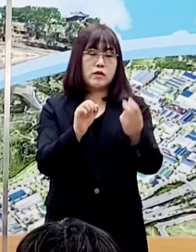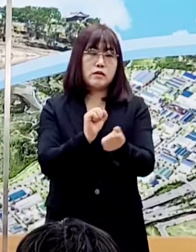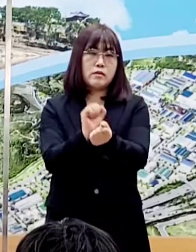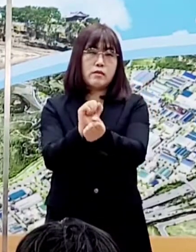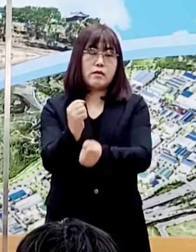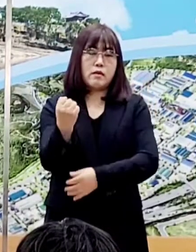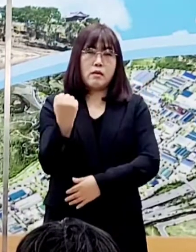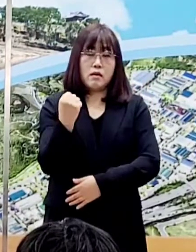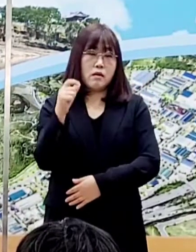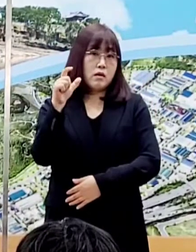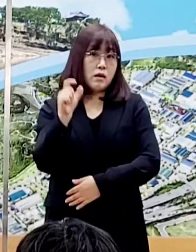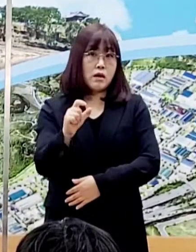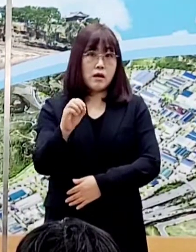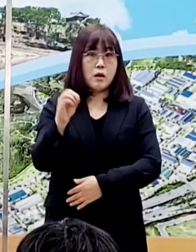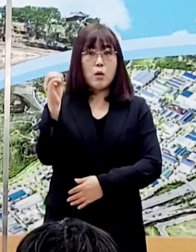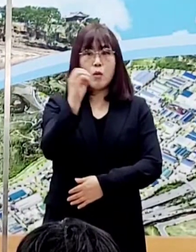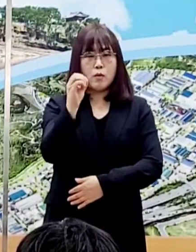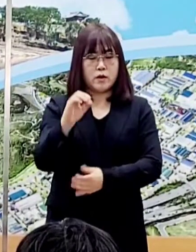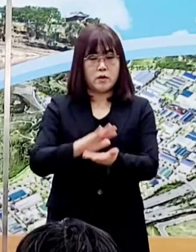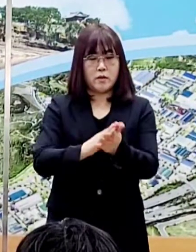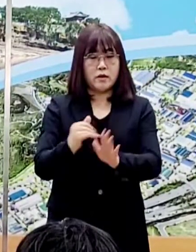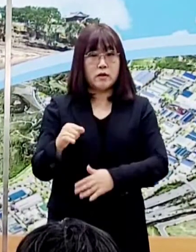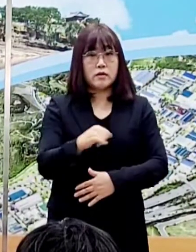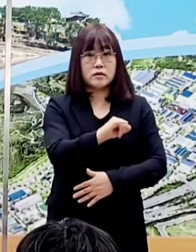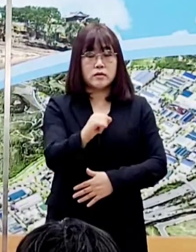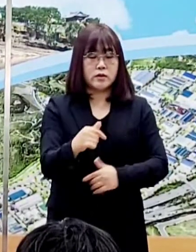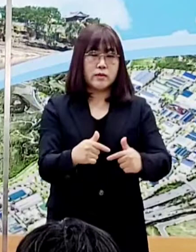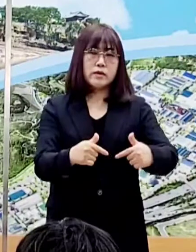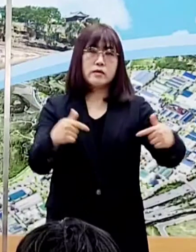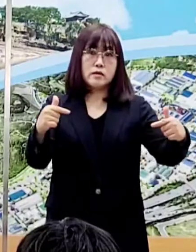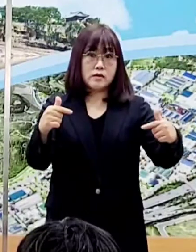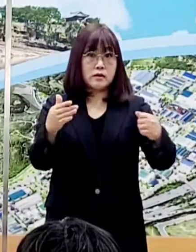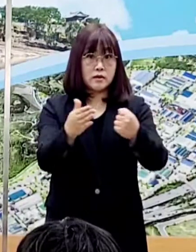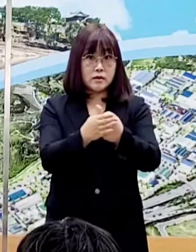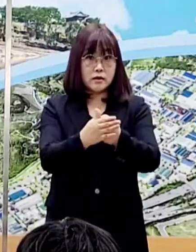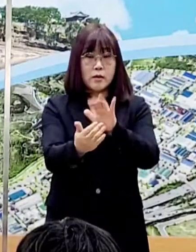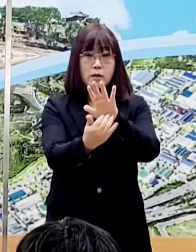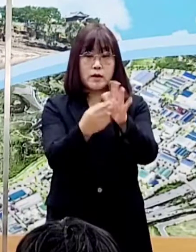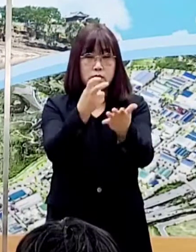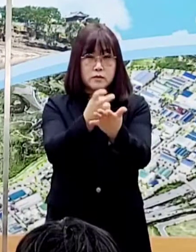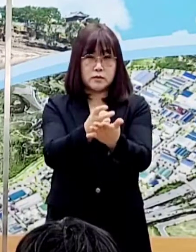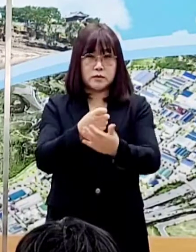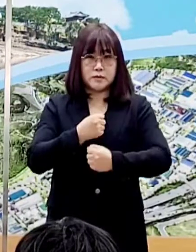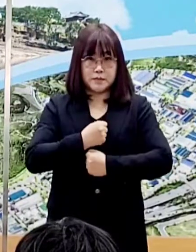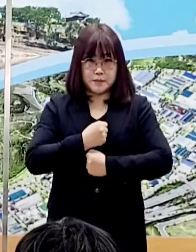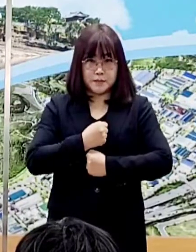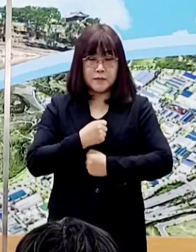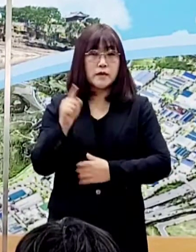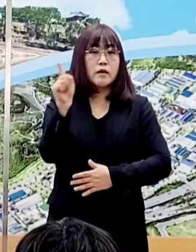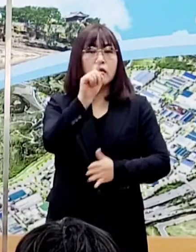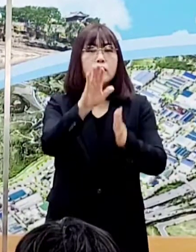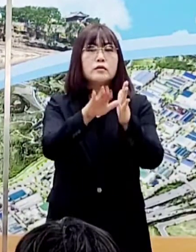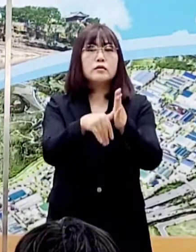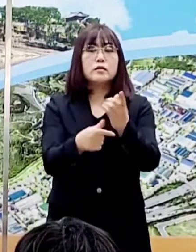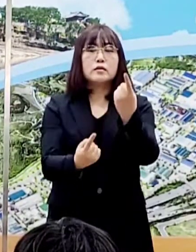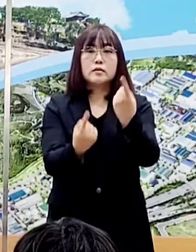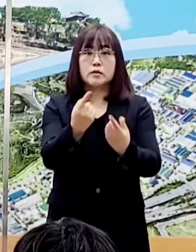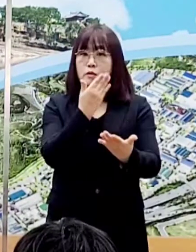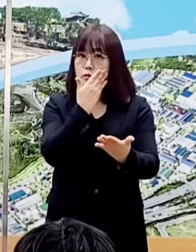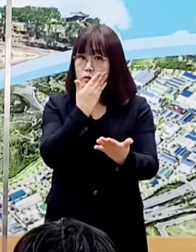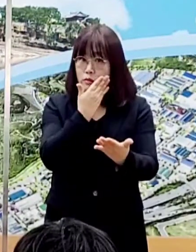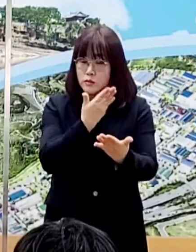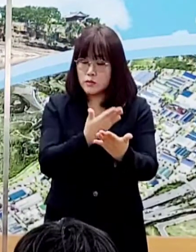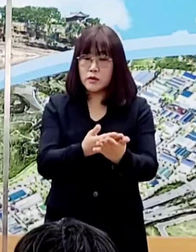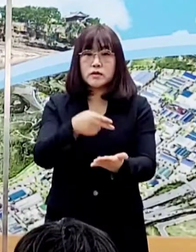오미크론 변이의 국내 검출률이 급증하고 있어 방역수칙 준수가 어느 때보다 중요한